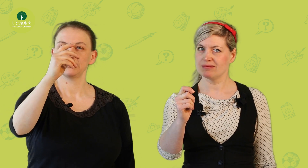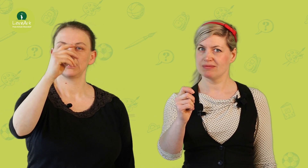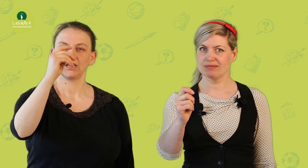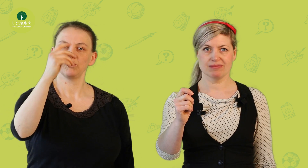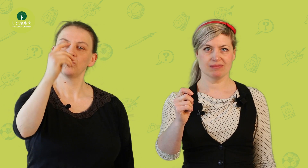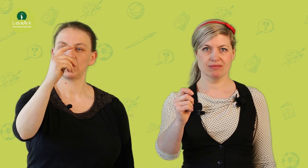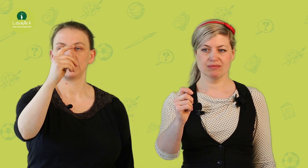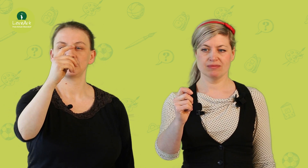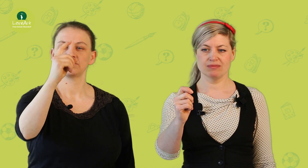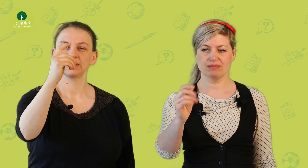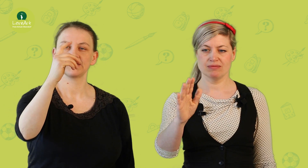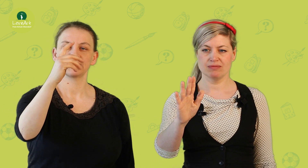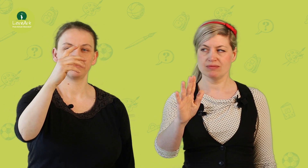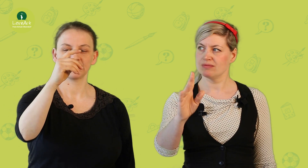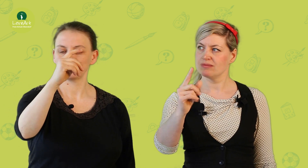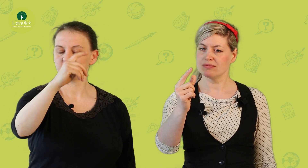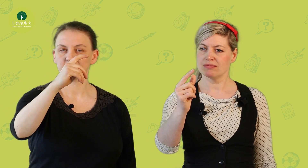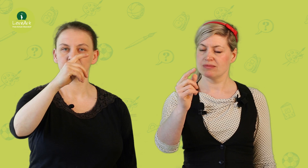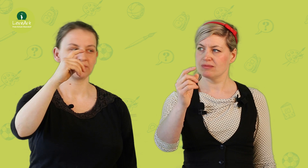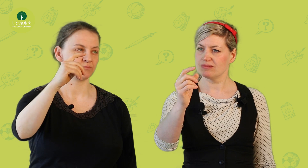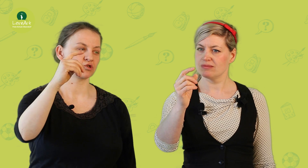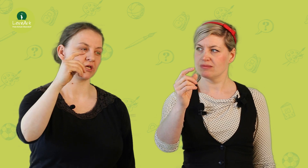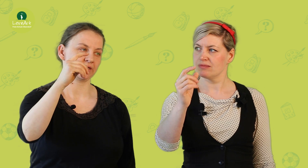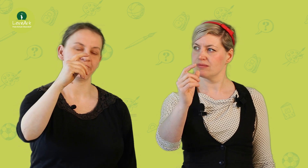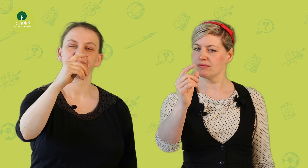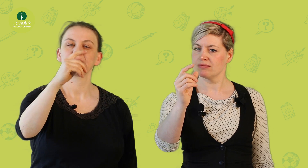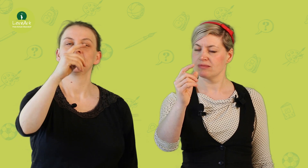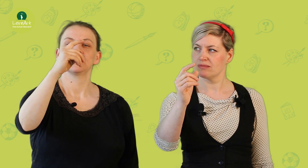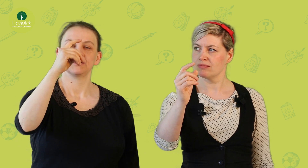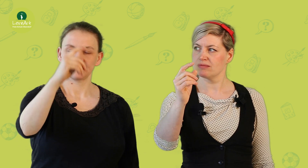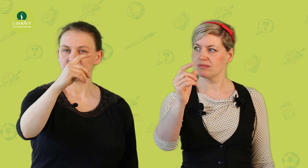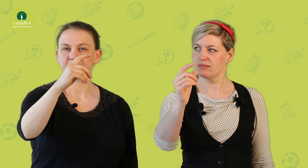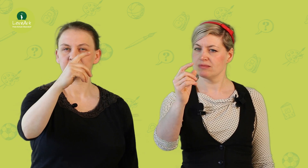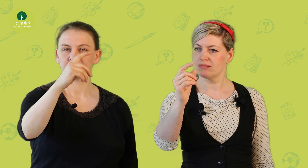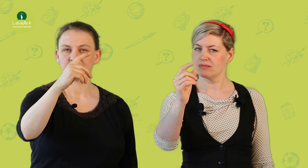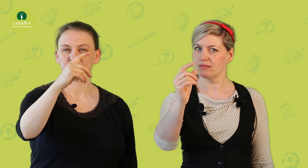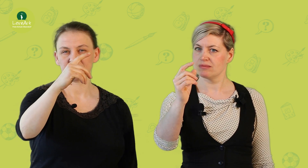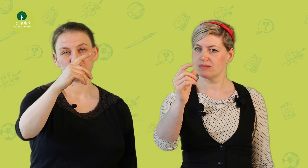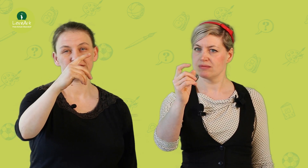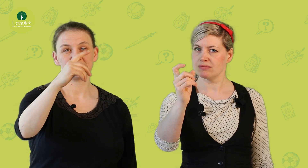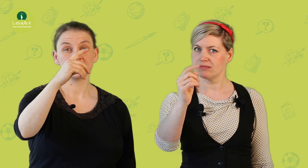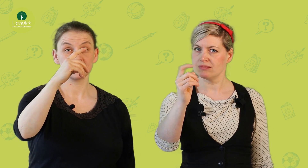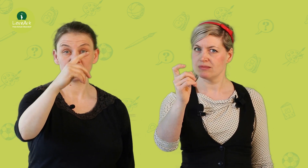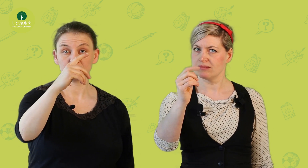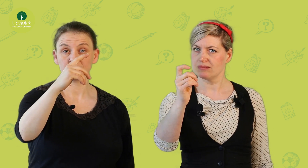euren Arm hochhaltet und den Zeigefinger so ein bisschen abstreckt. Der Zeigefinger zeigt praktisch jetzt in die Richtung,